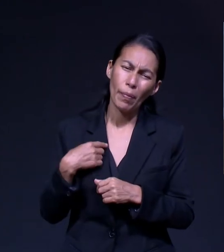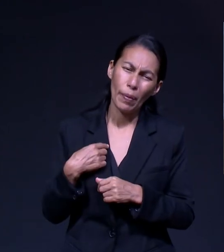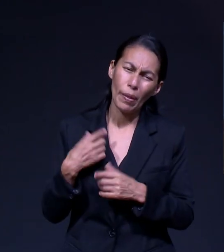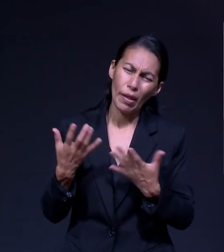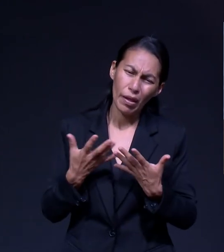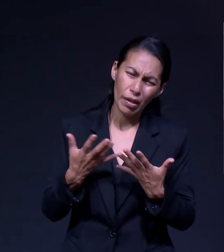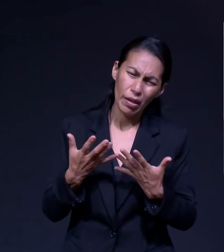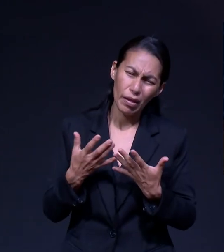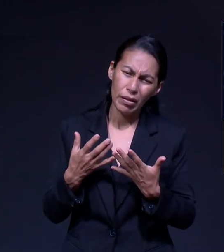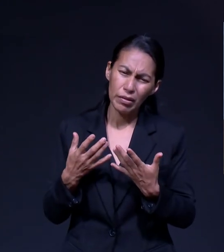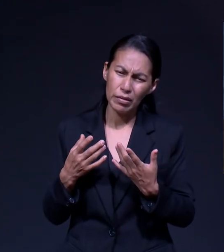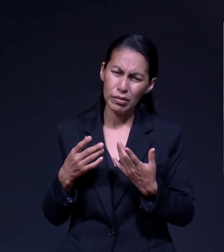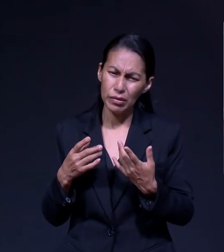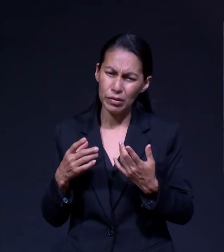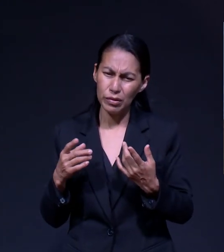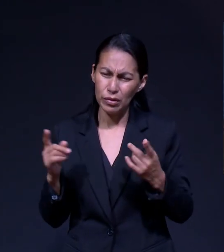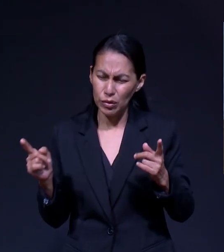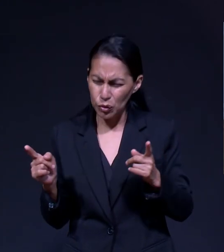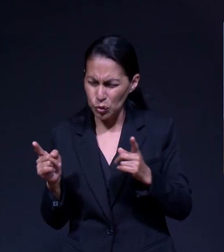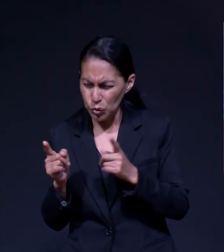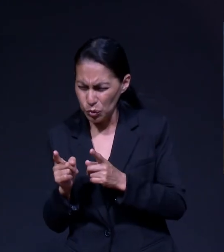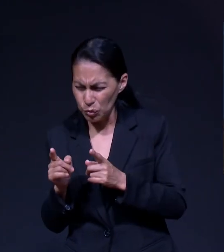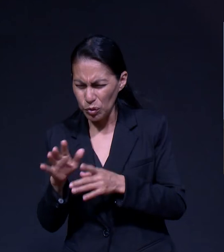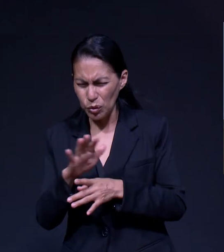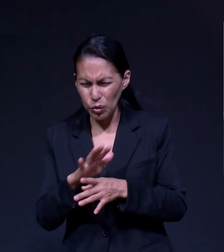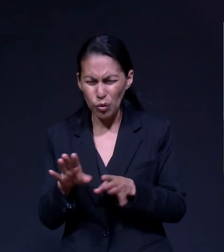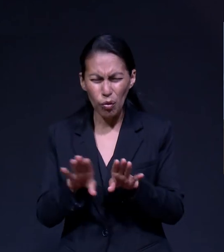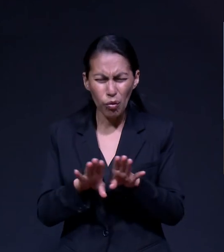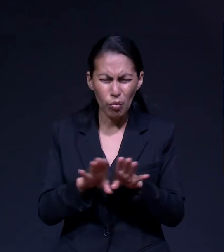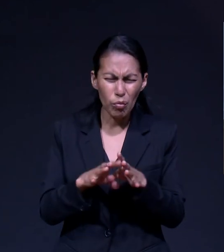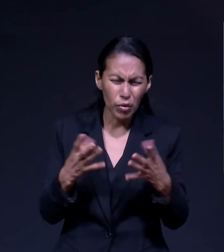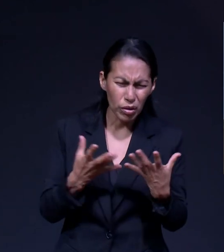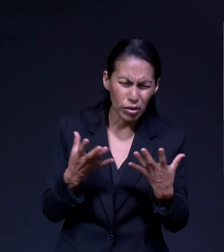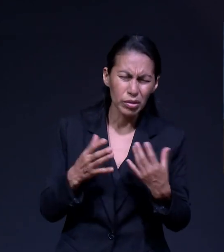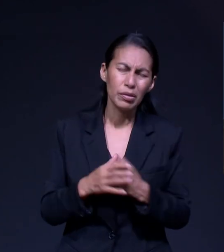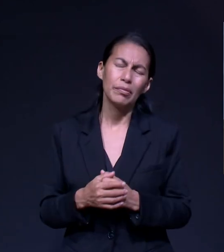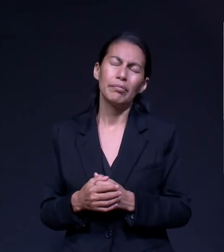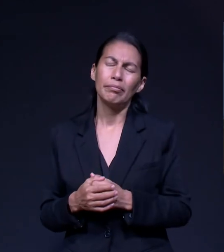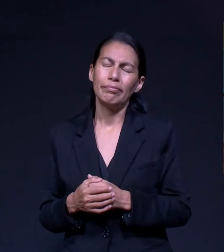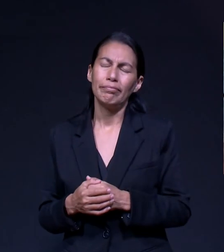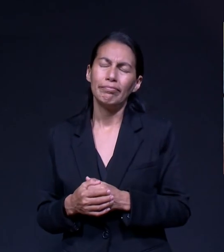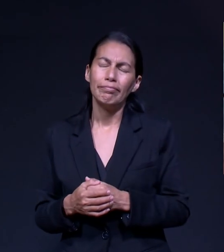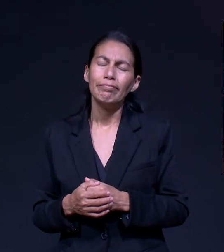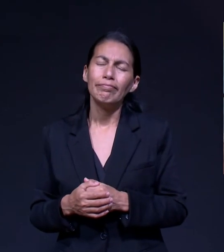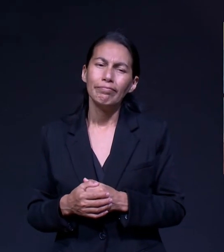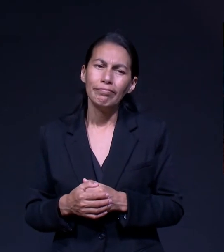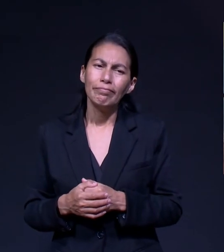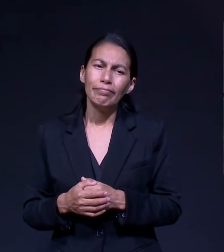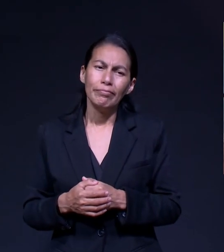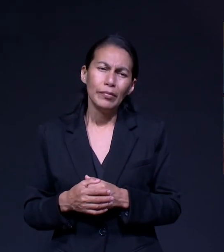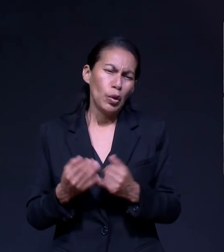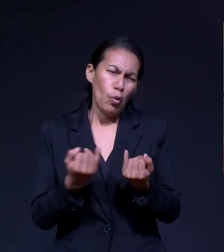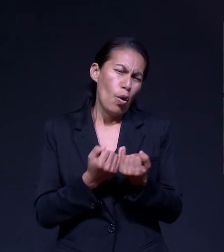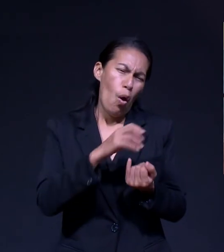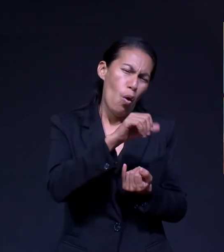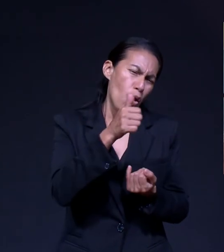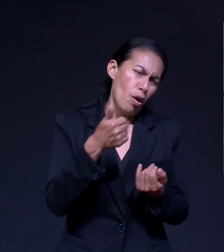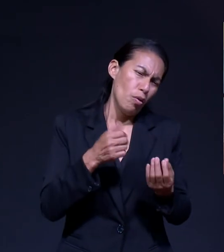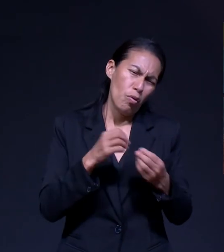Explicar Cuál Iba A Ser La Estructura De Los Capítulos Como Cualquier Obra Literaria Entonces Presenta Varias